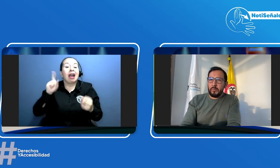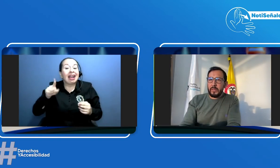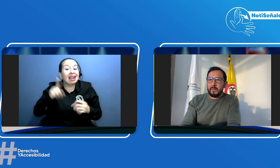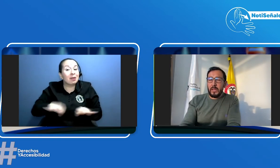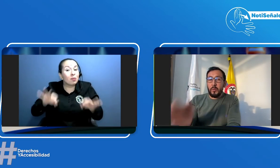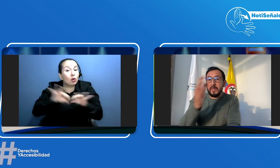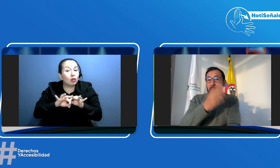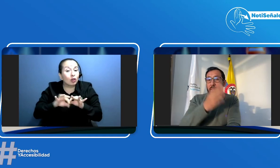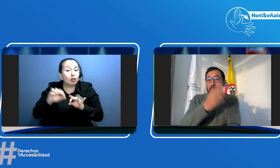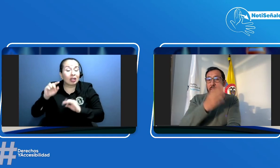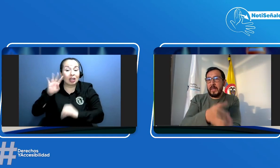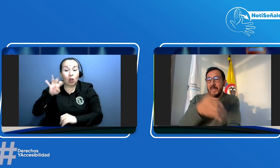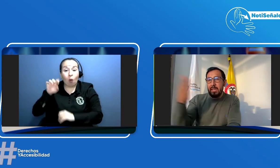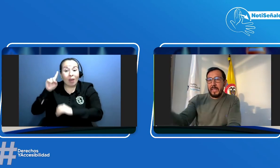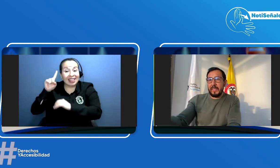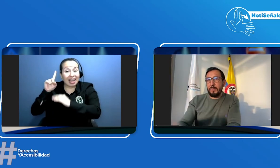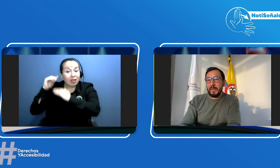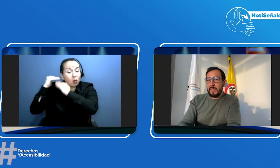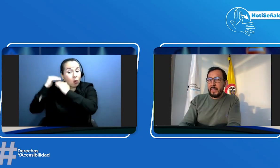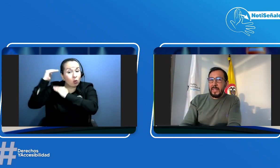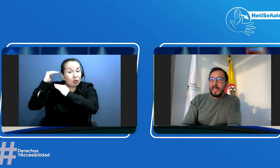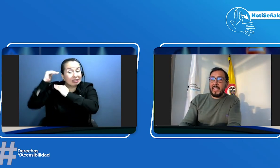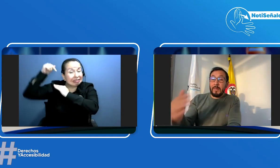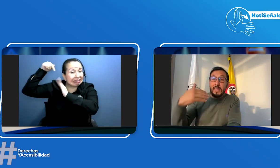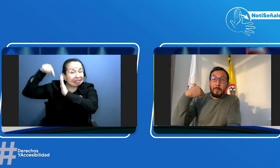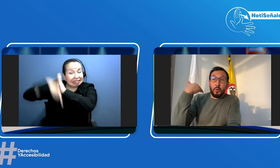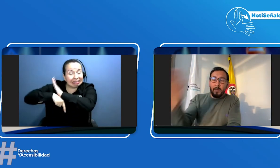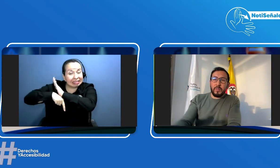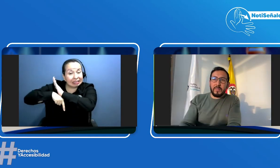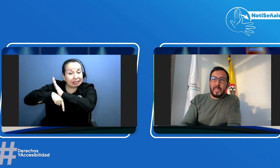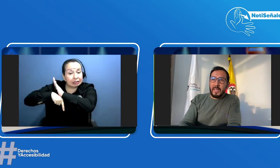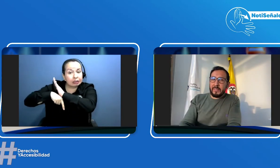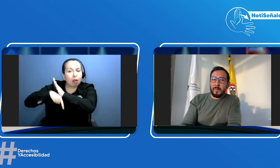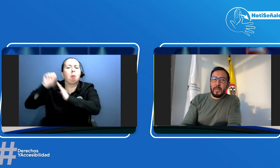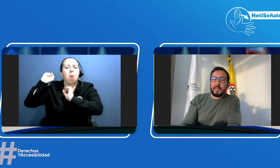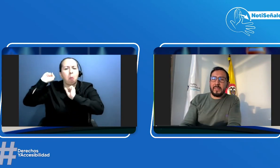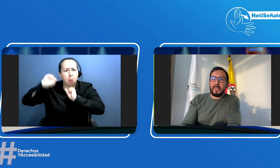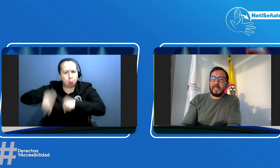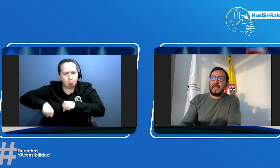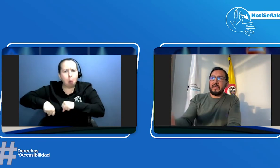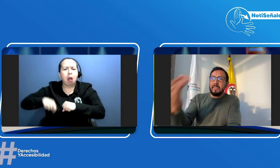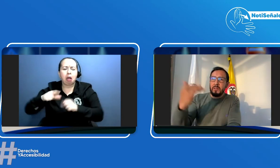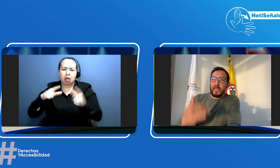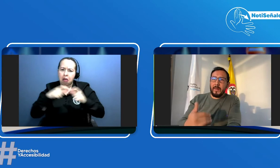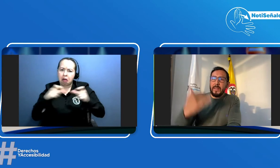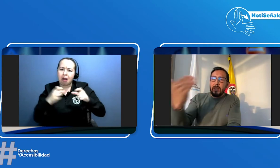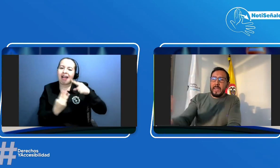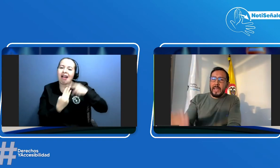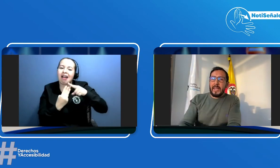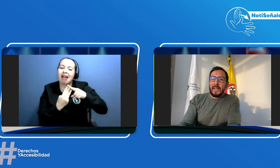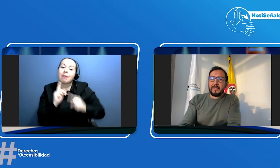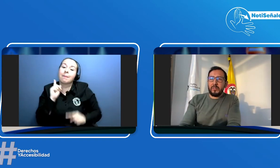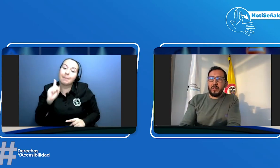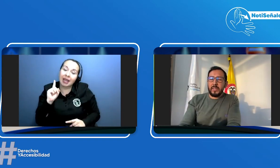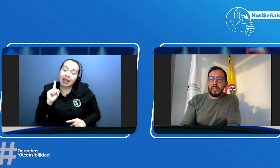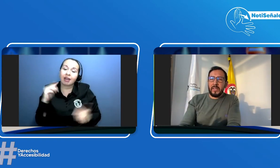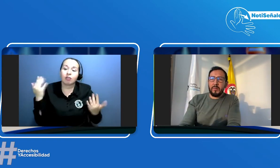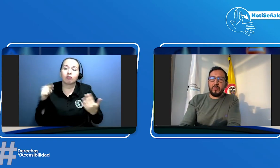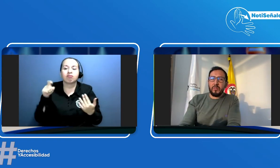de 91 decibeles en adelante en la pérdida ya podemos acceder a ese tipo de licencias sino que las restricciones que tendremos son